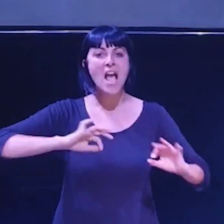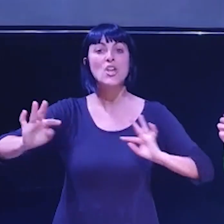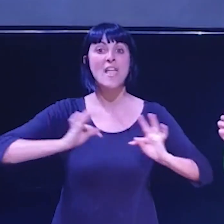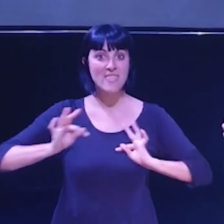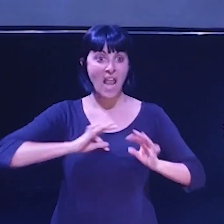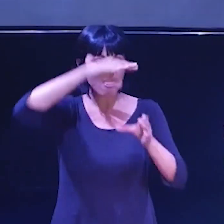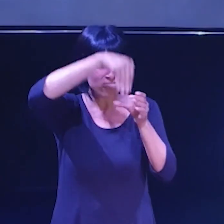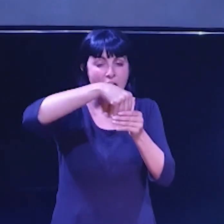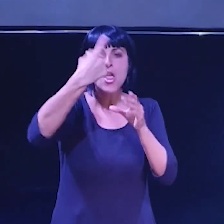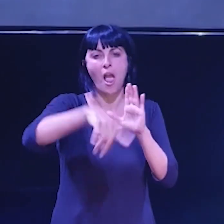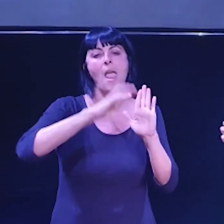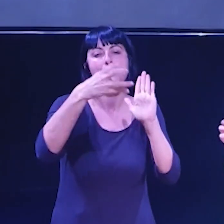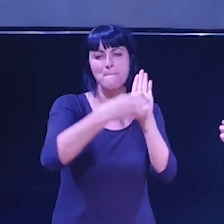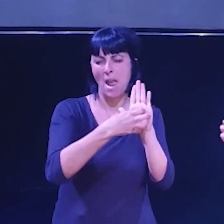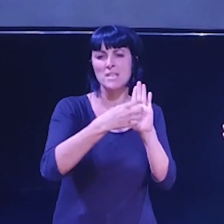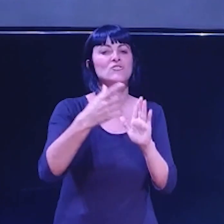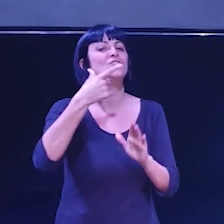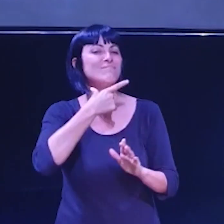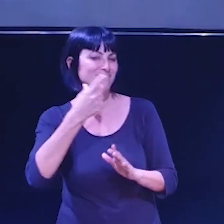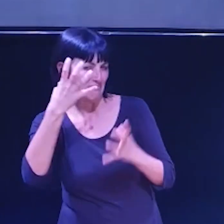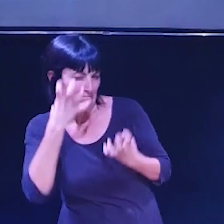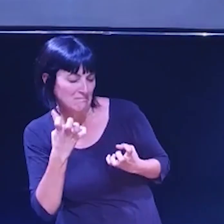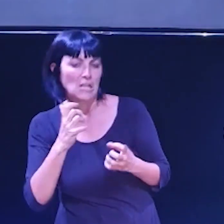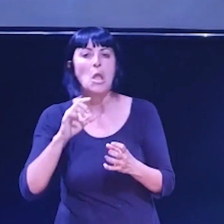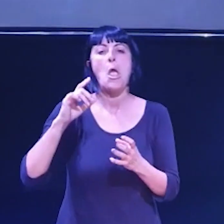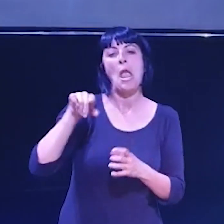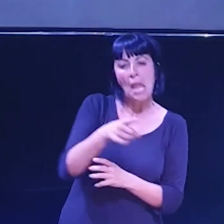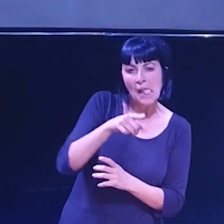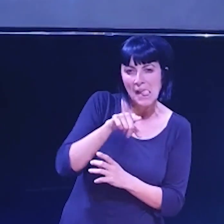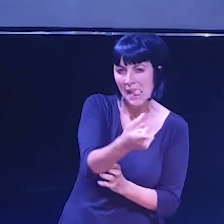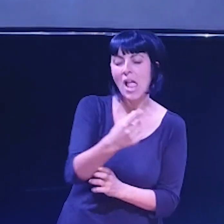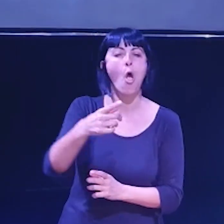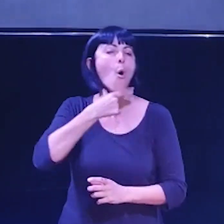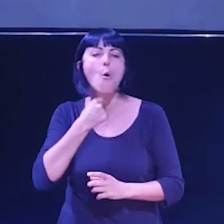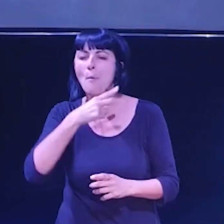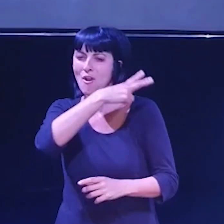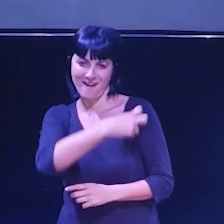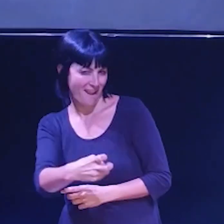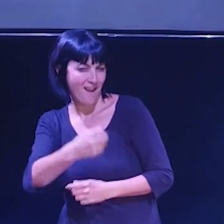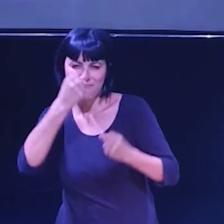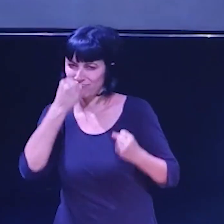junta mems tristos, ironia, molt, molt humor negre,